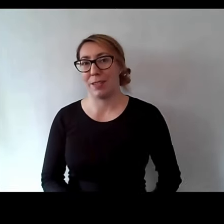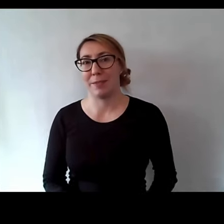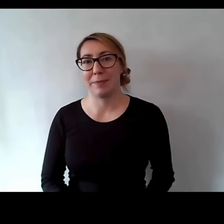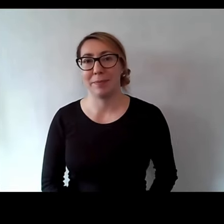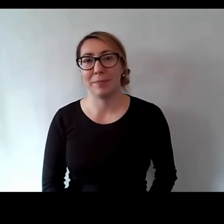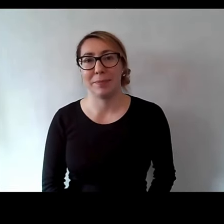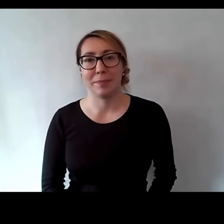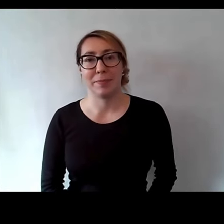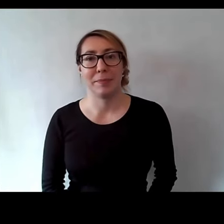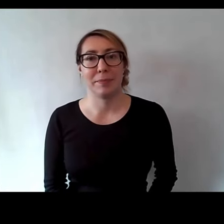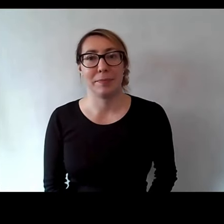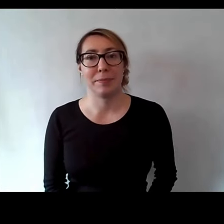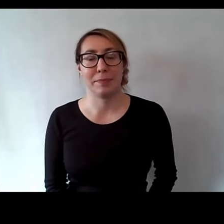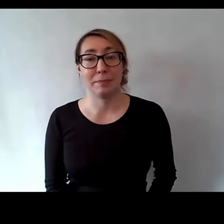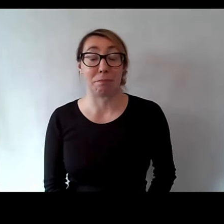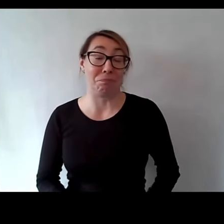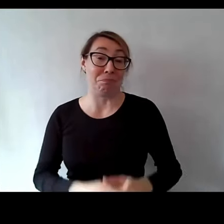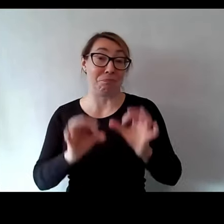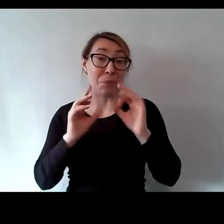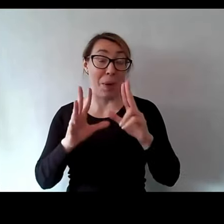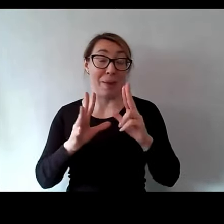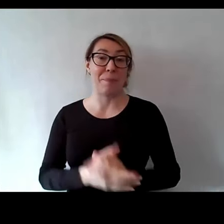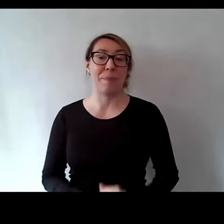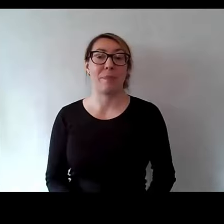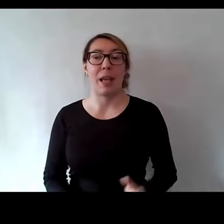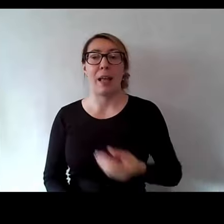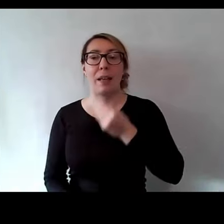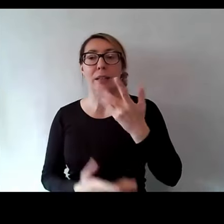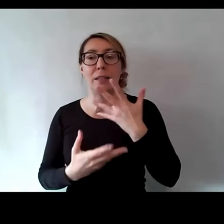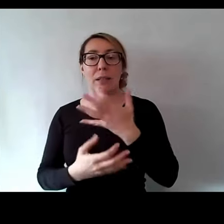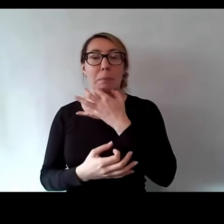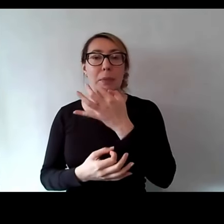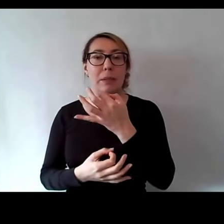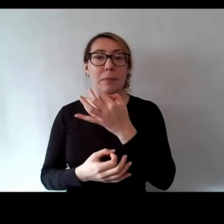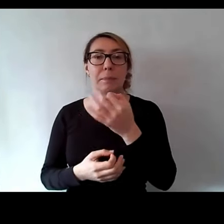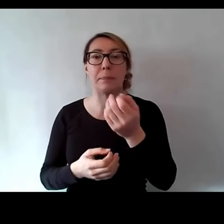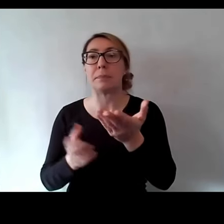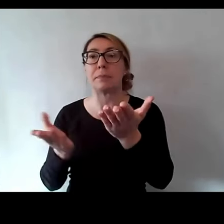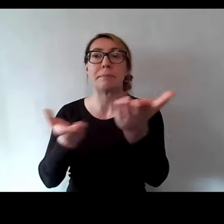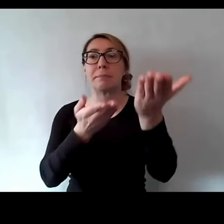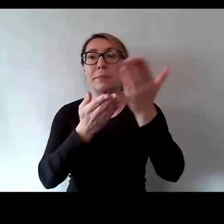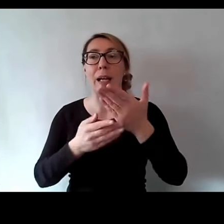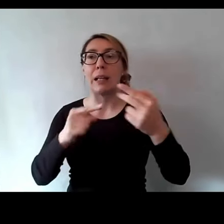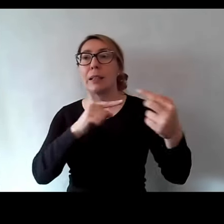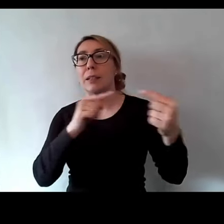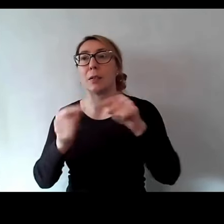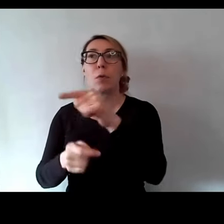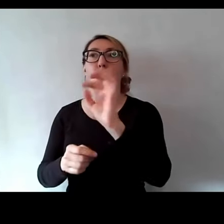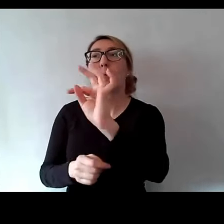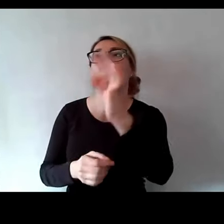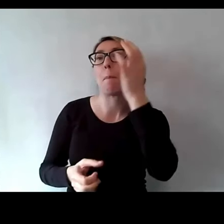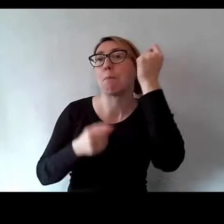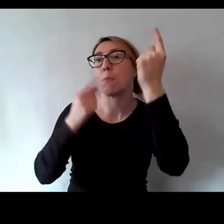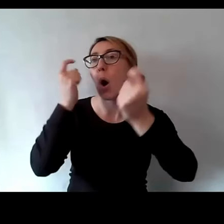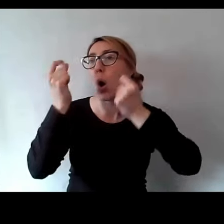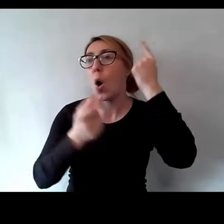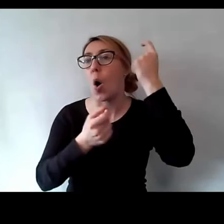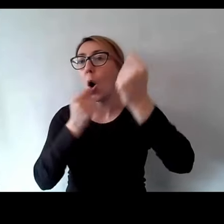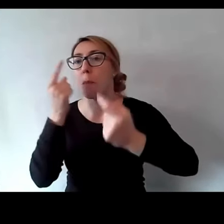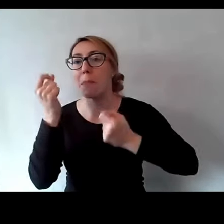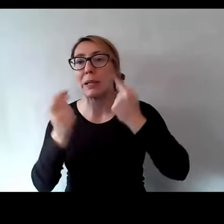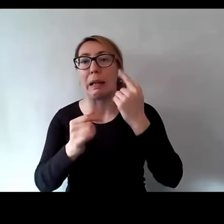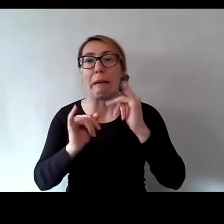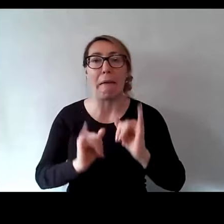Jasne. Okej, to jeszcze teraz chciałam Państwa sposić do dyskusji, jakie Wam się tutaj pomysły rodzą,